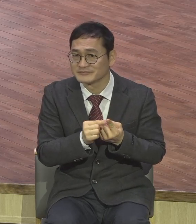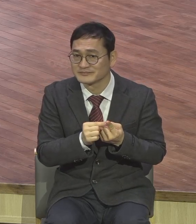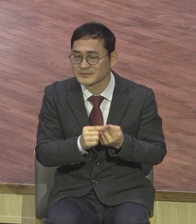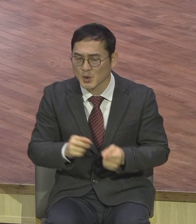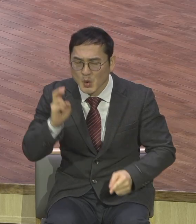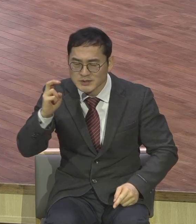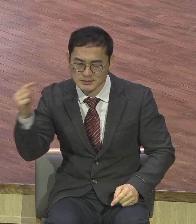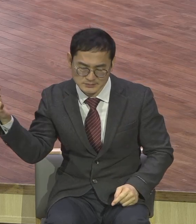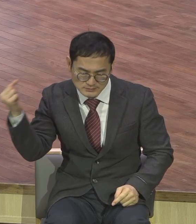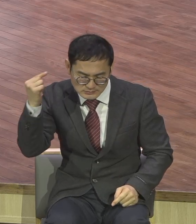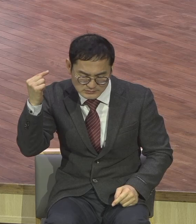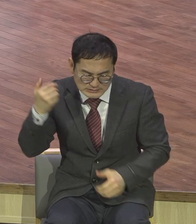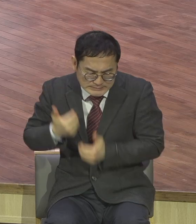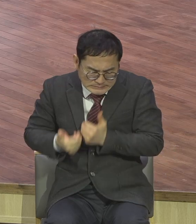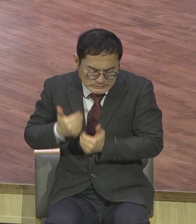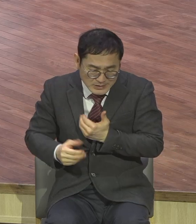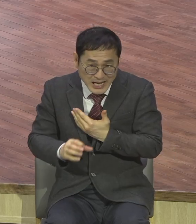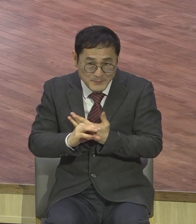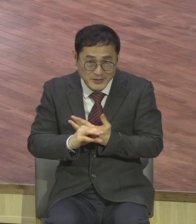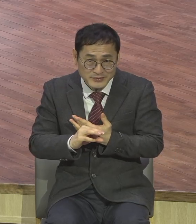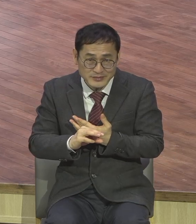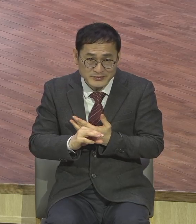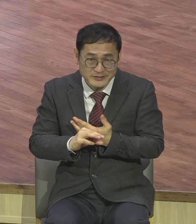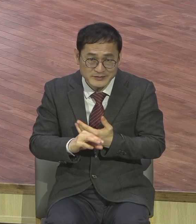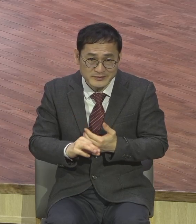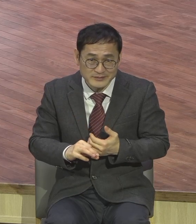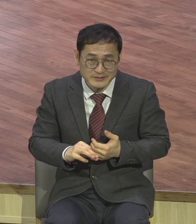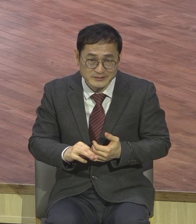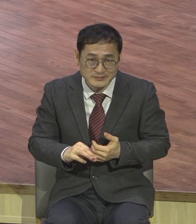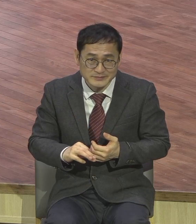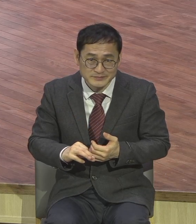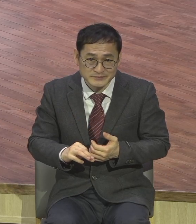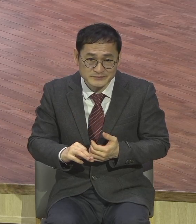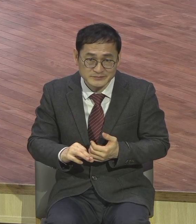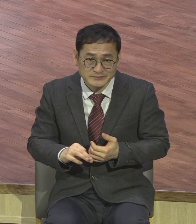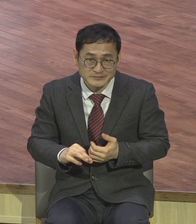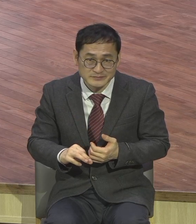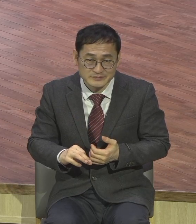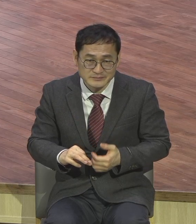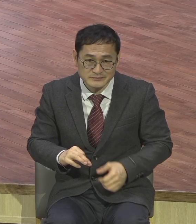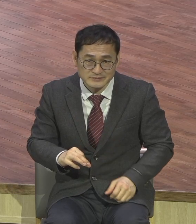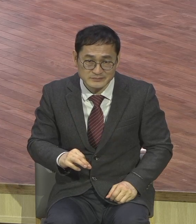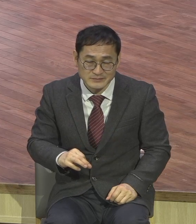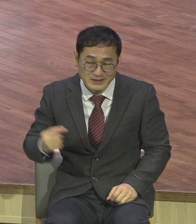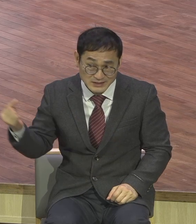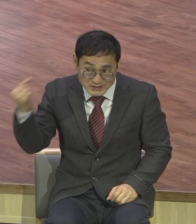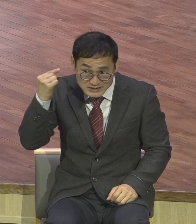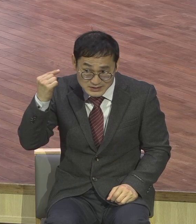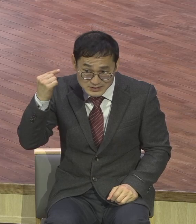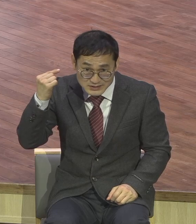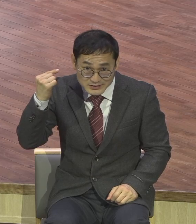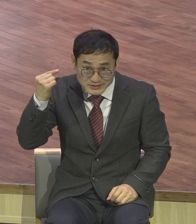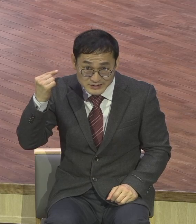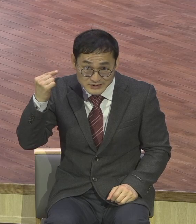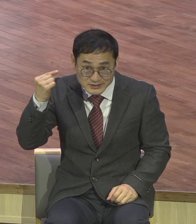들리면 그 말을 뇌에 입력되지 않도록 차단하는 역할이에요 아무리